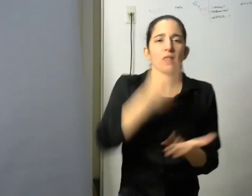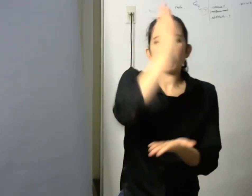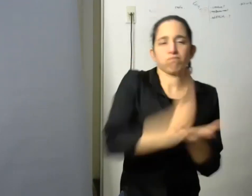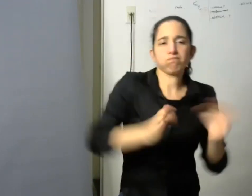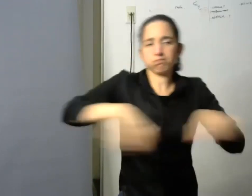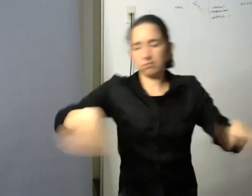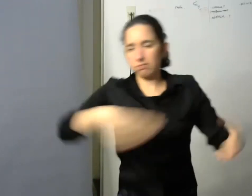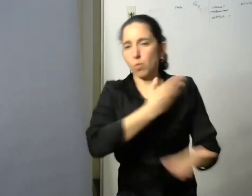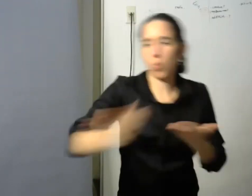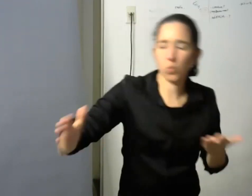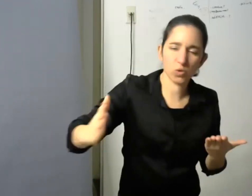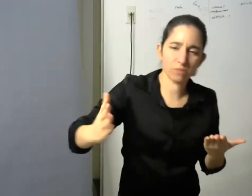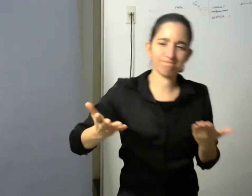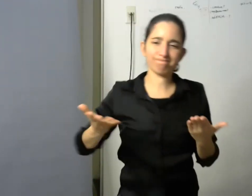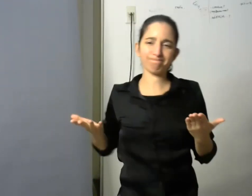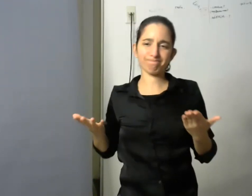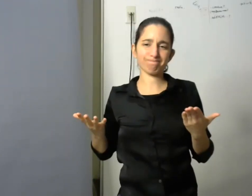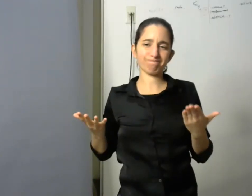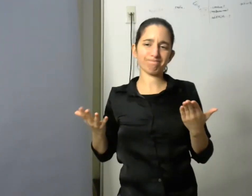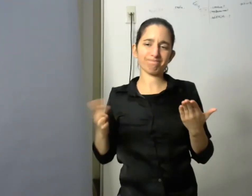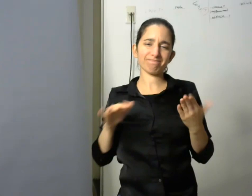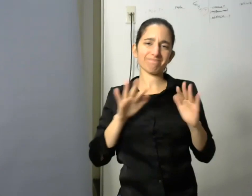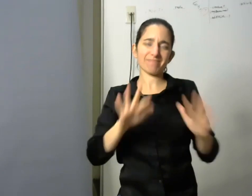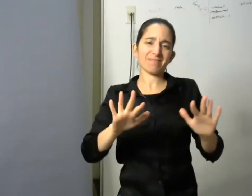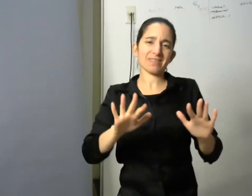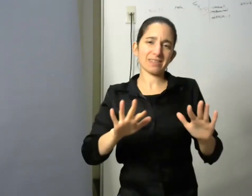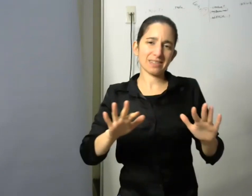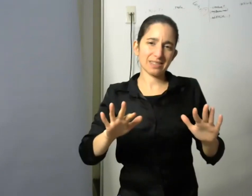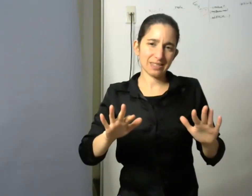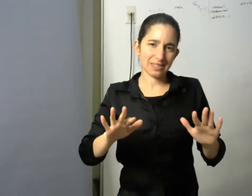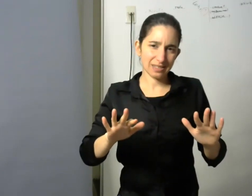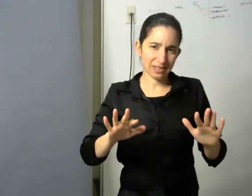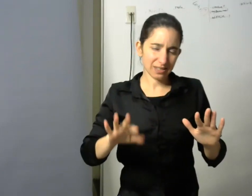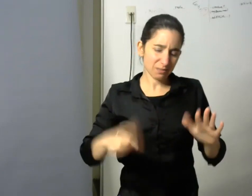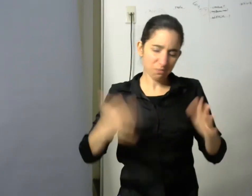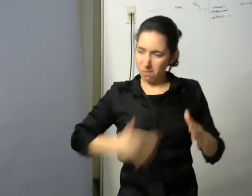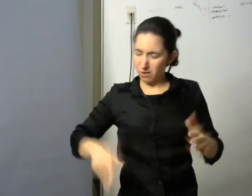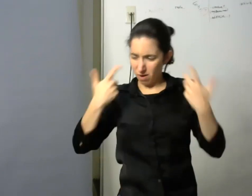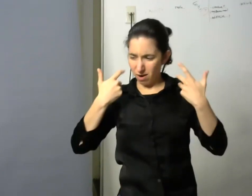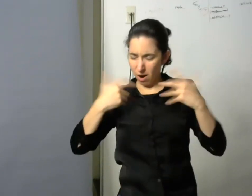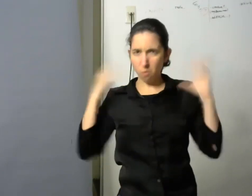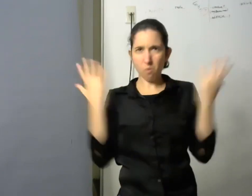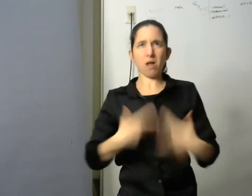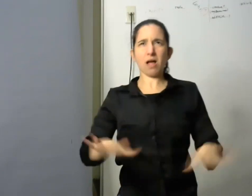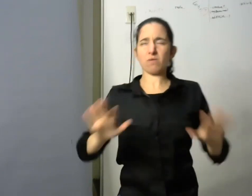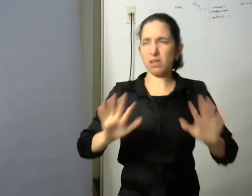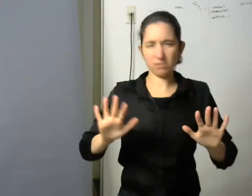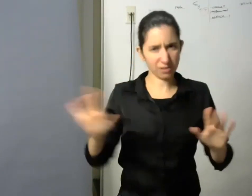que no es natural al pensamiento humano las nuevas ciencias lo corroboran